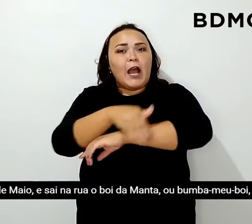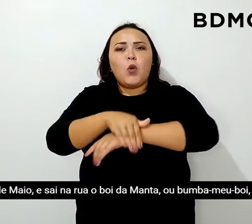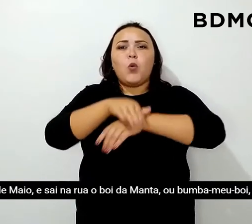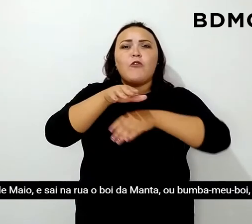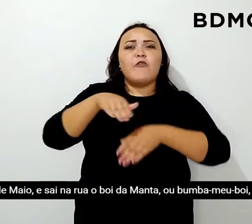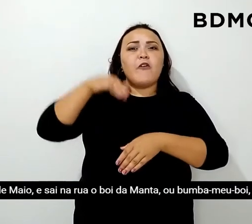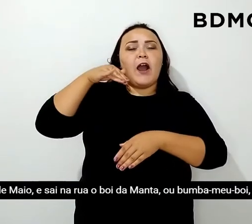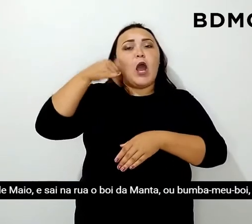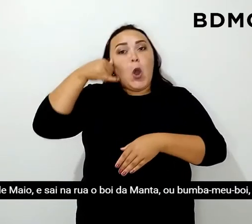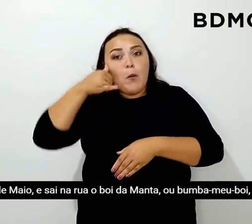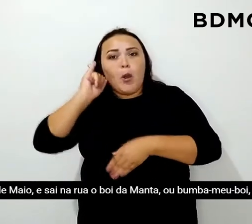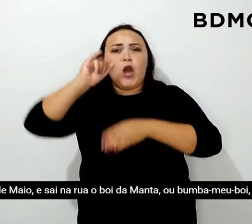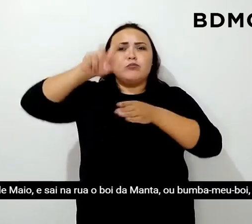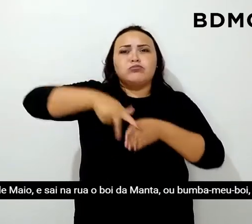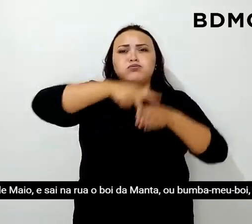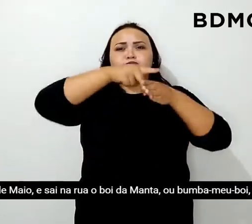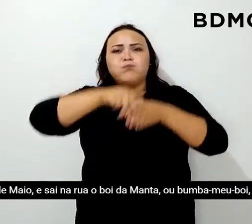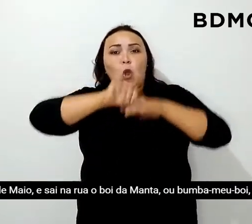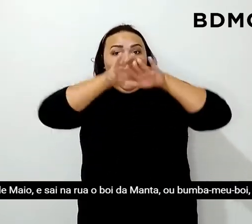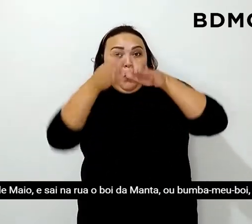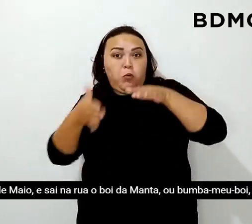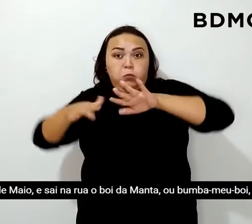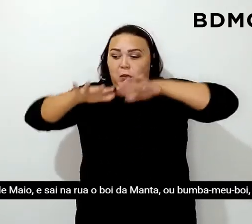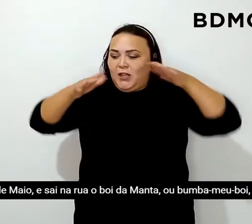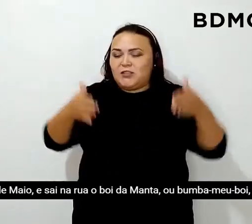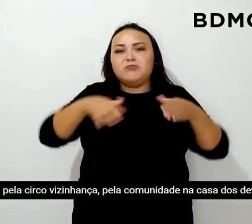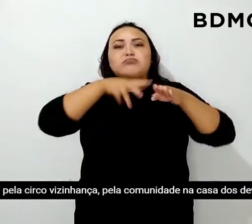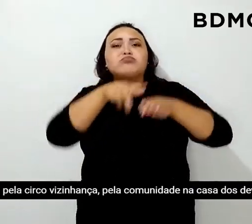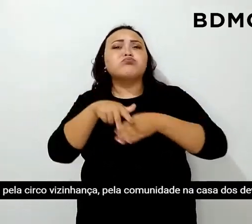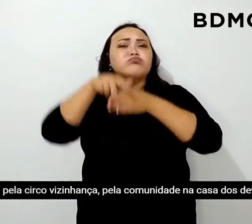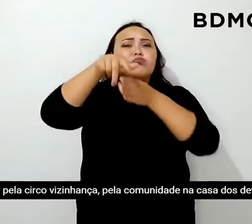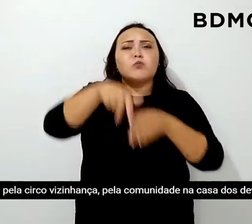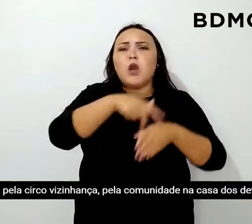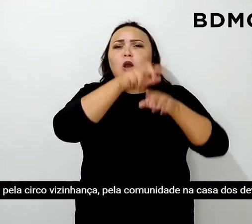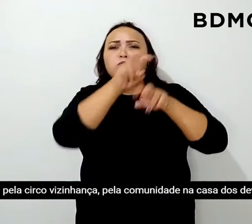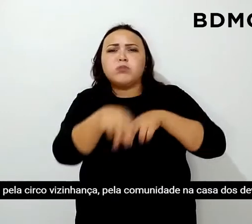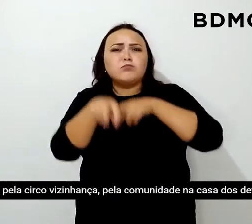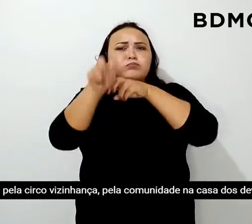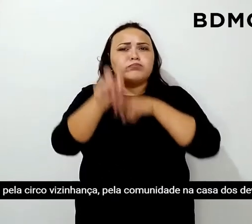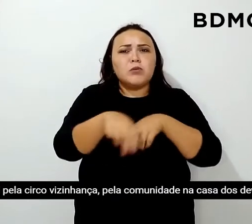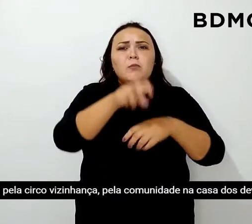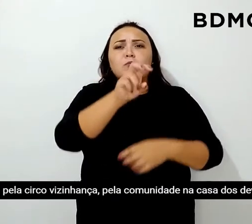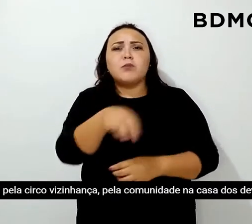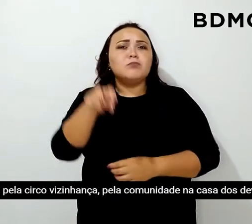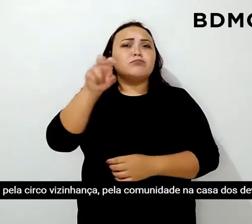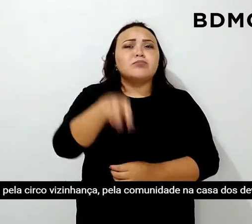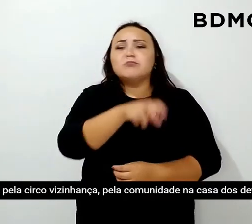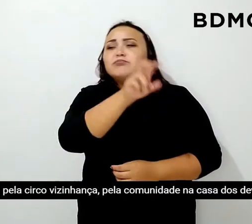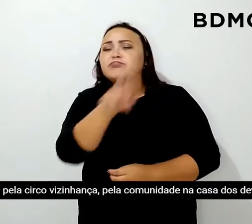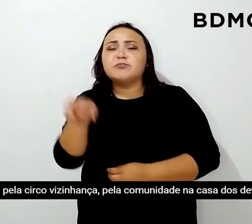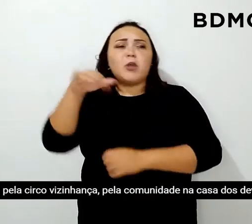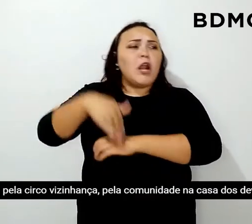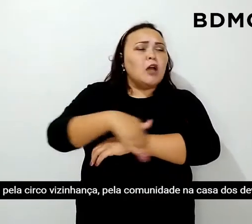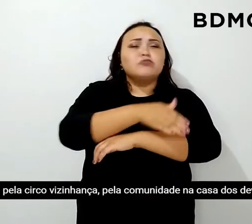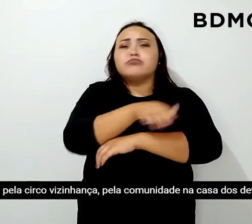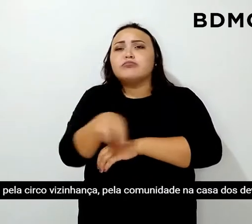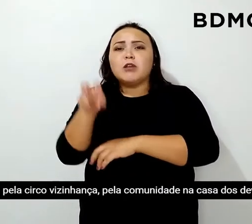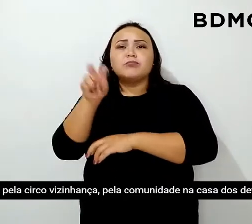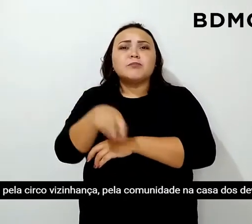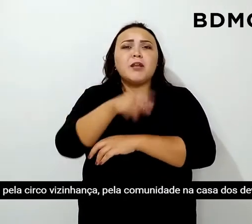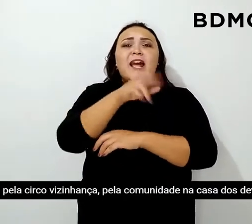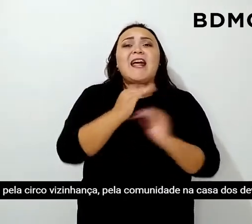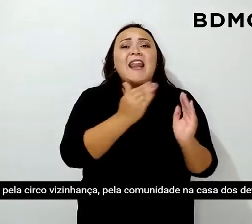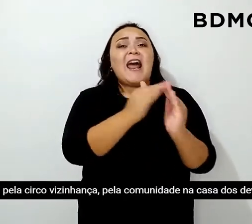rua o Boi da Manta ou Bumba Meu Boi que sai pela circunvizinhança, pela